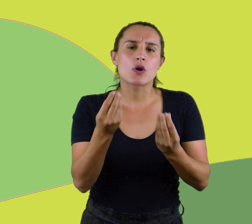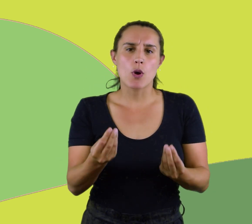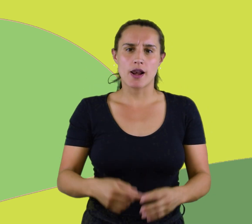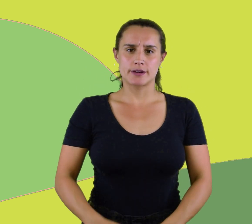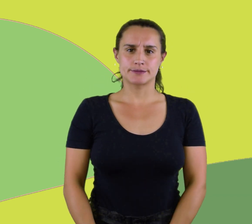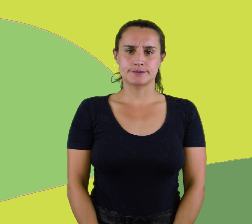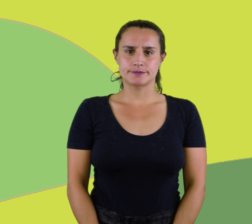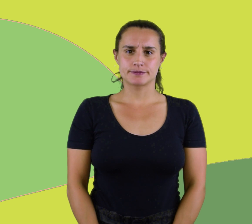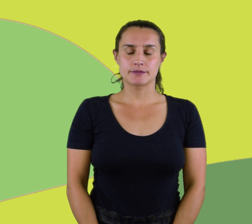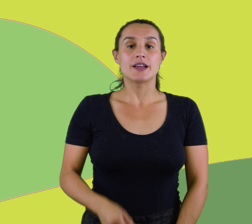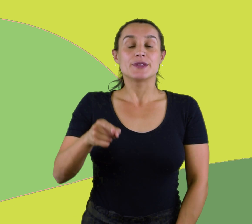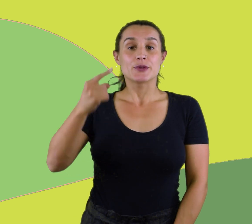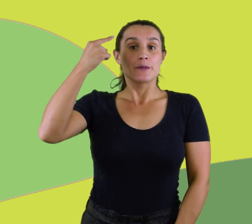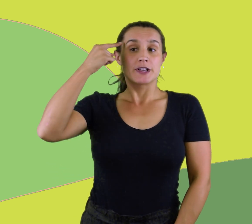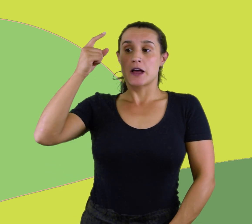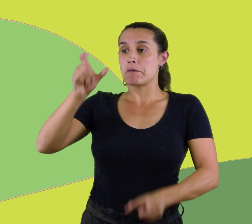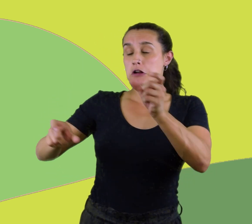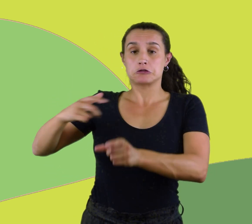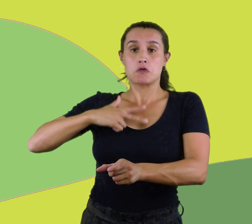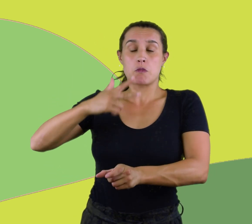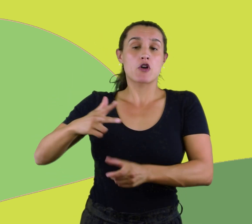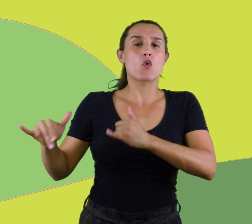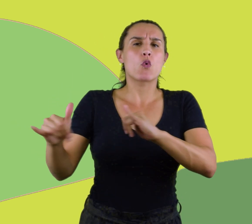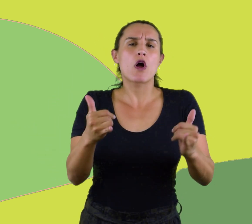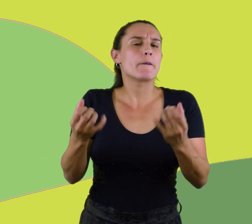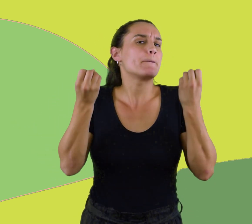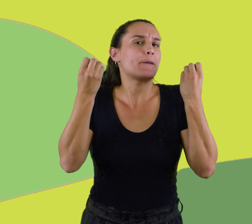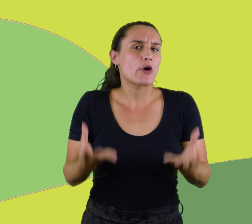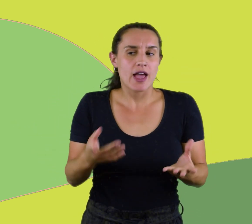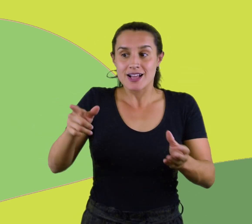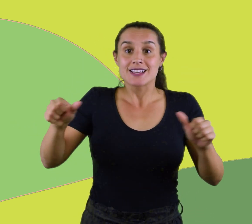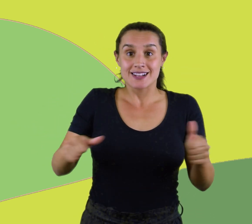¿Por qué crees que jugamos los seres humanos? ¿Tiene alguna función la actividad lúdica?